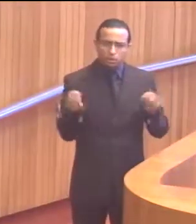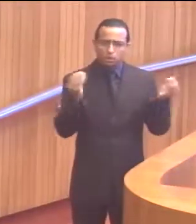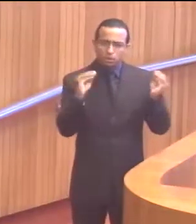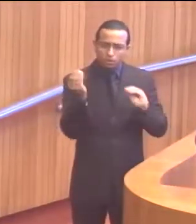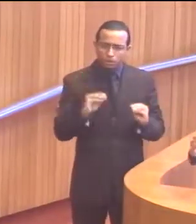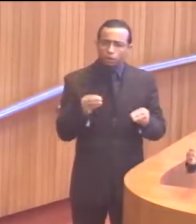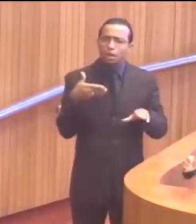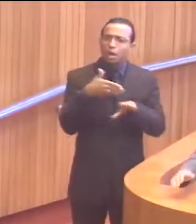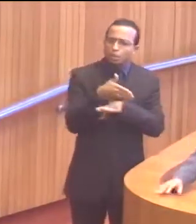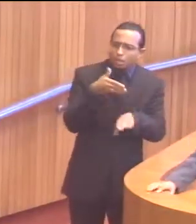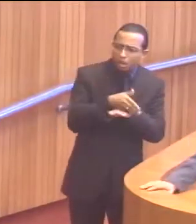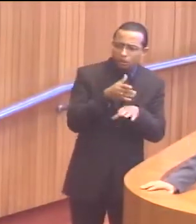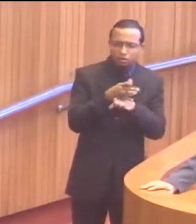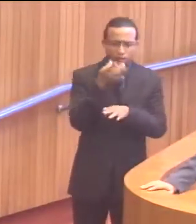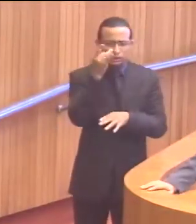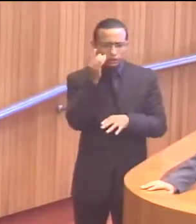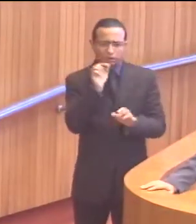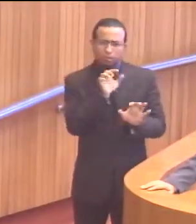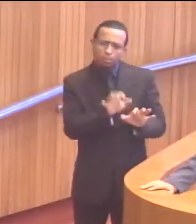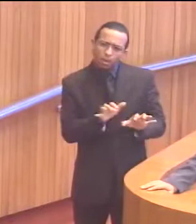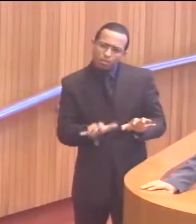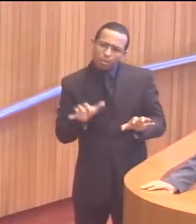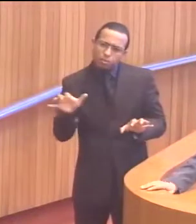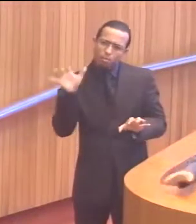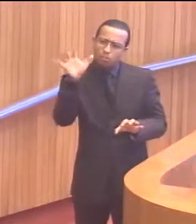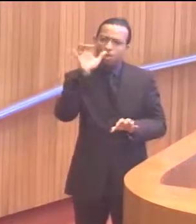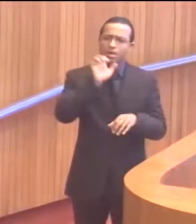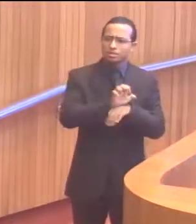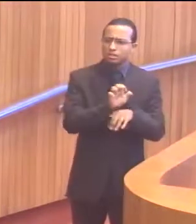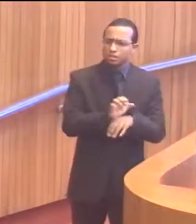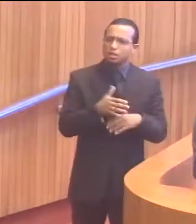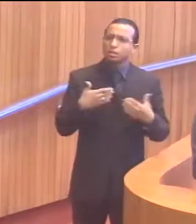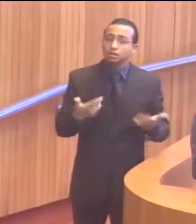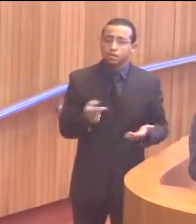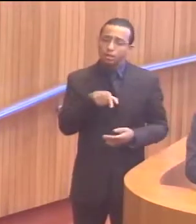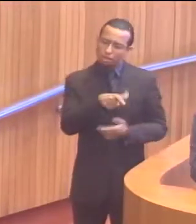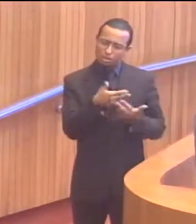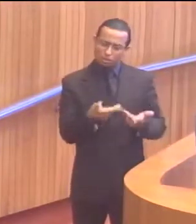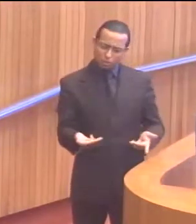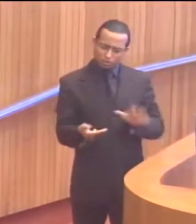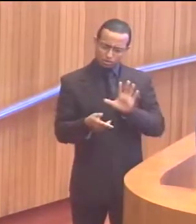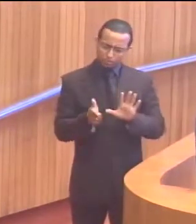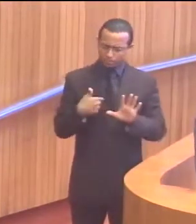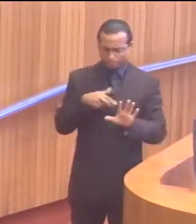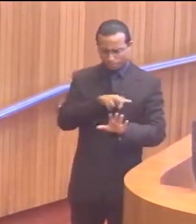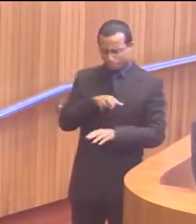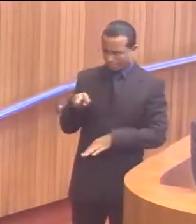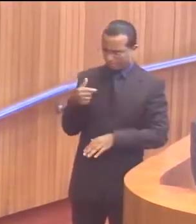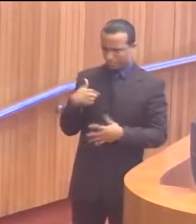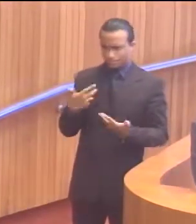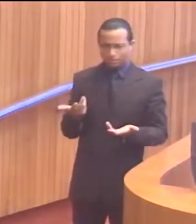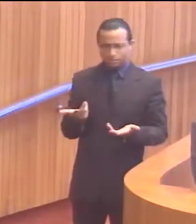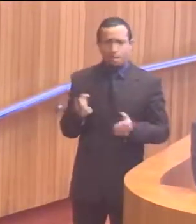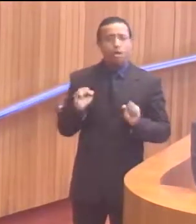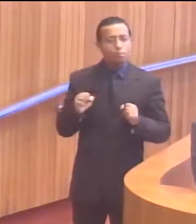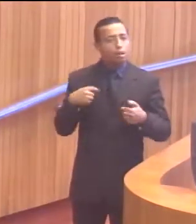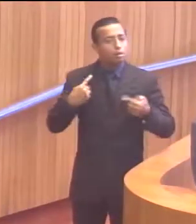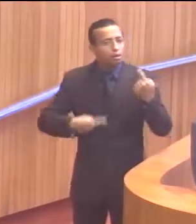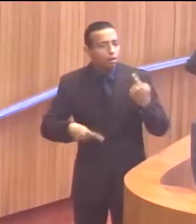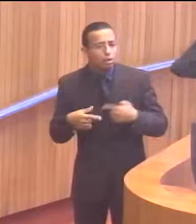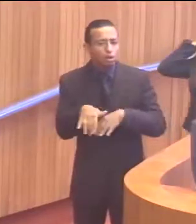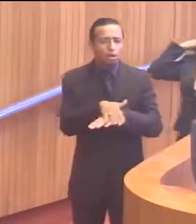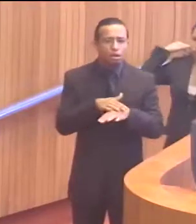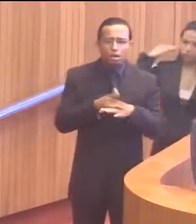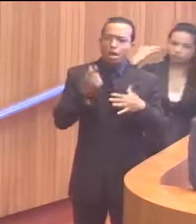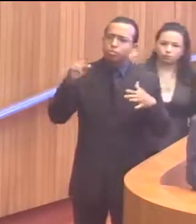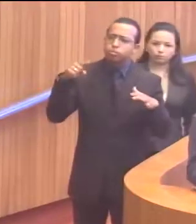presenciais, com capilaridade no Estado. Então, são coisas como essas que a gente poderia aqui debater